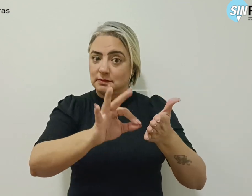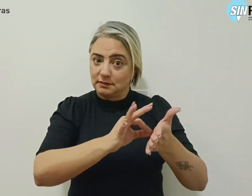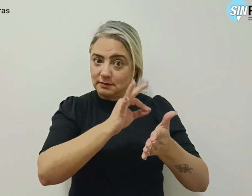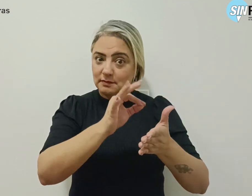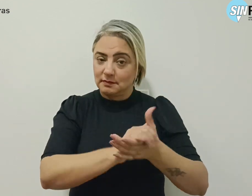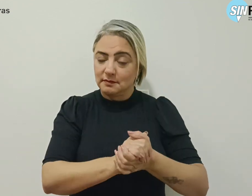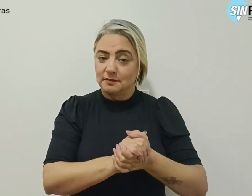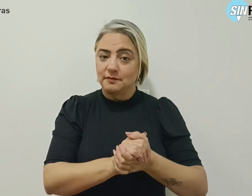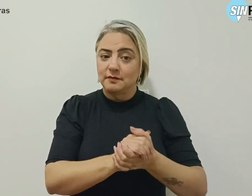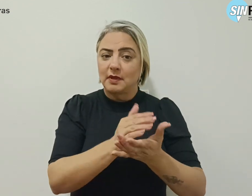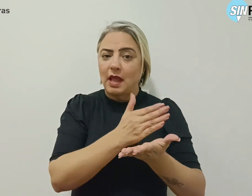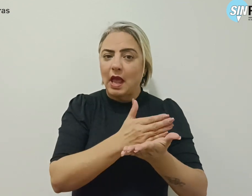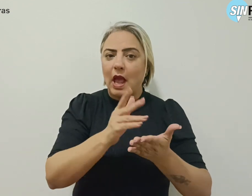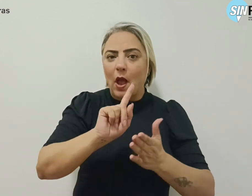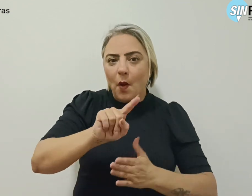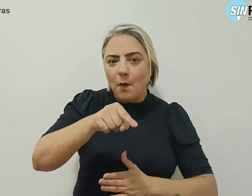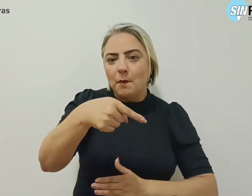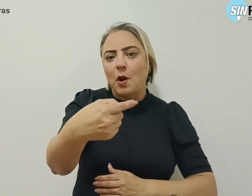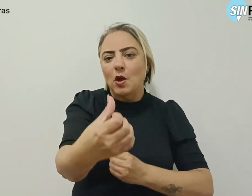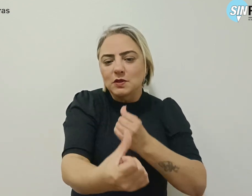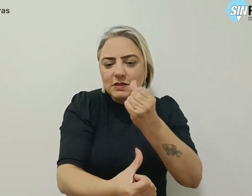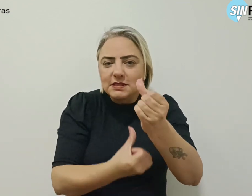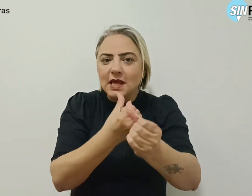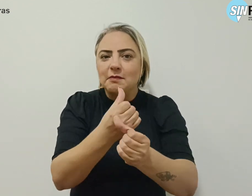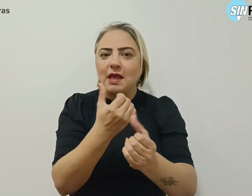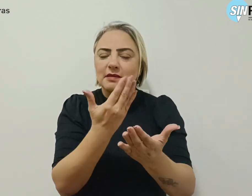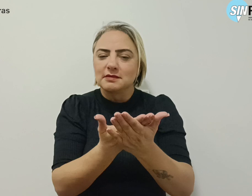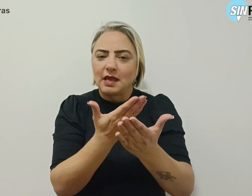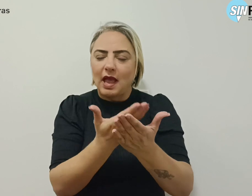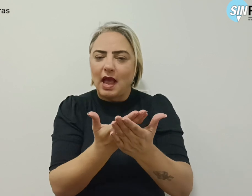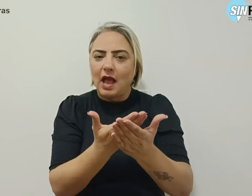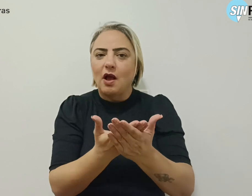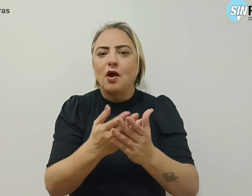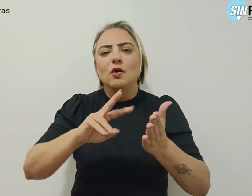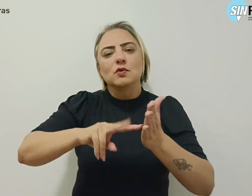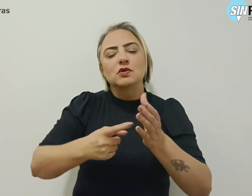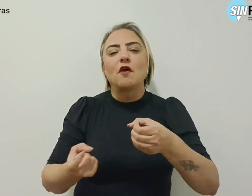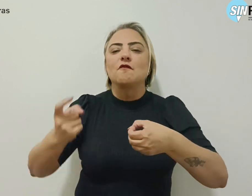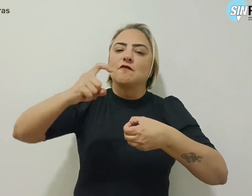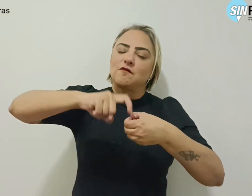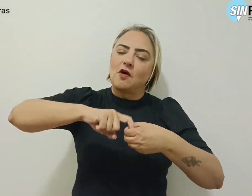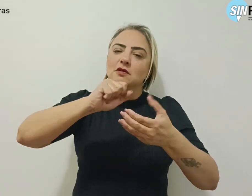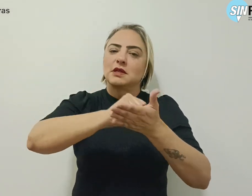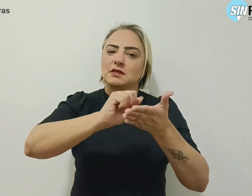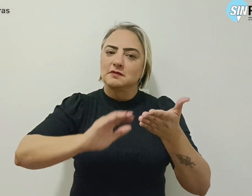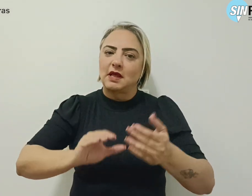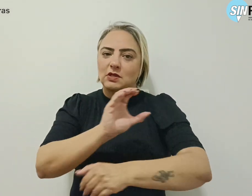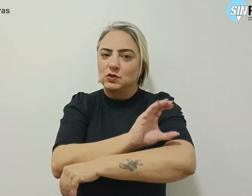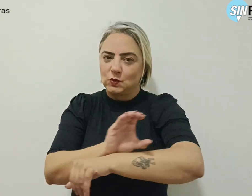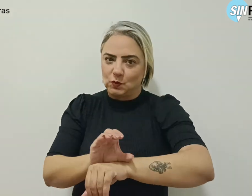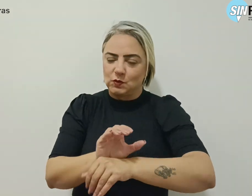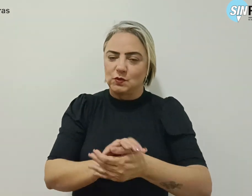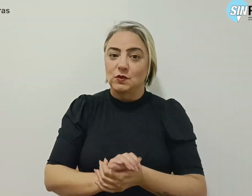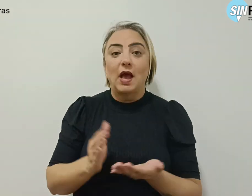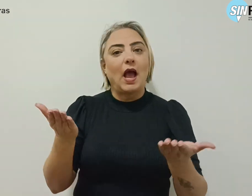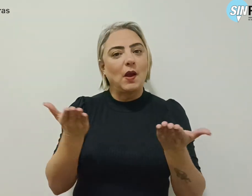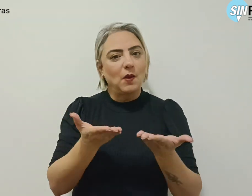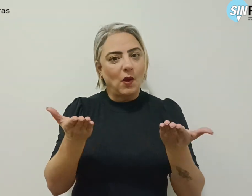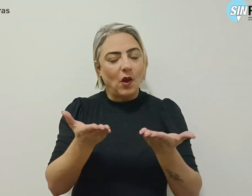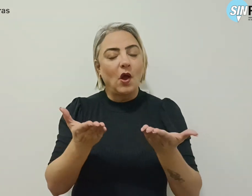A partir do próximo semestre letivo, o Simpro retoma a atividade. Agora vamos dar